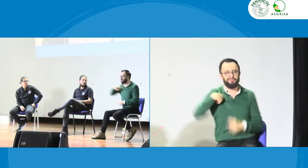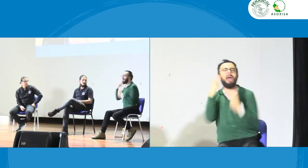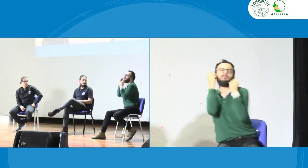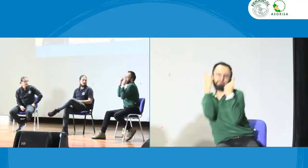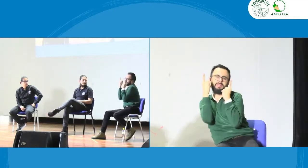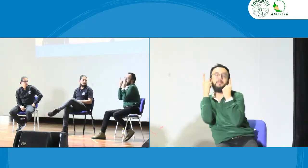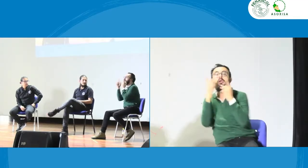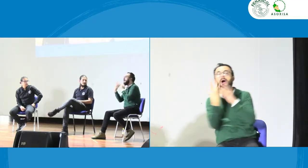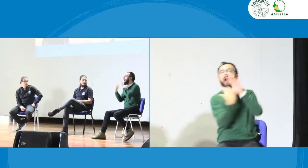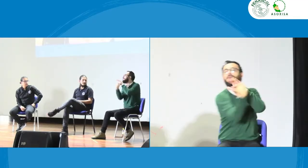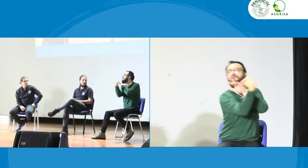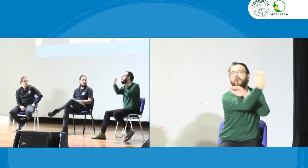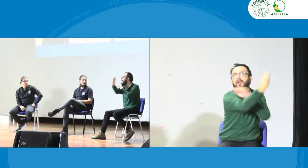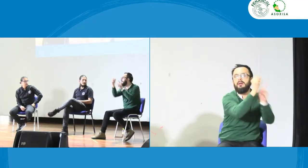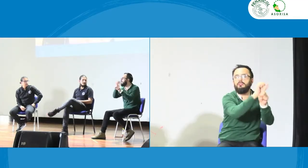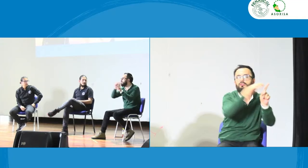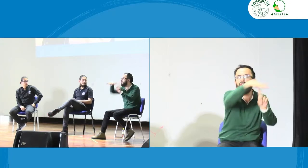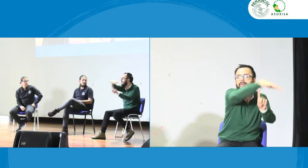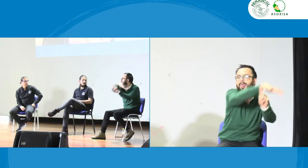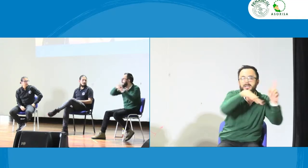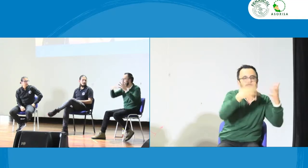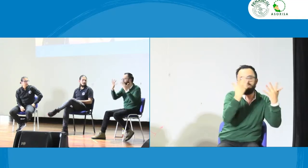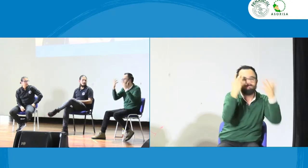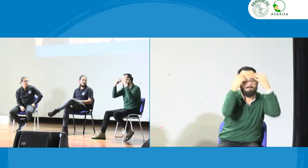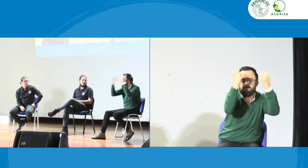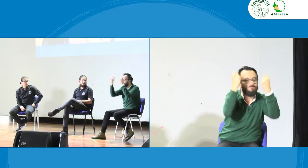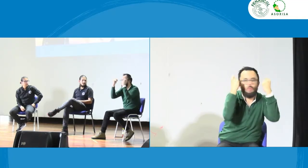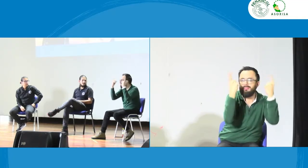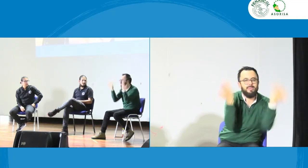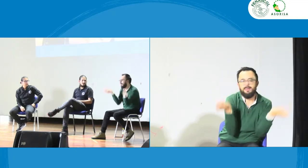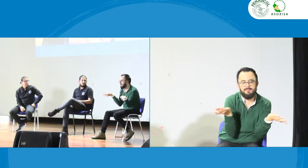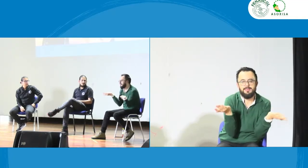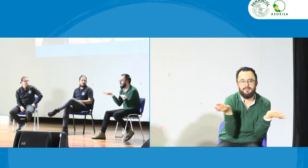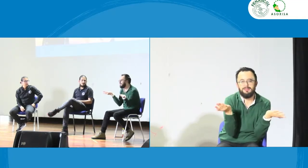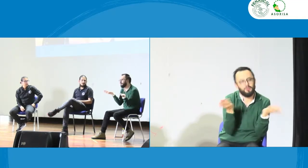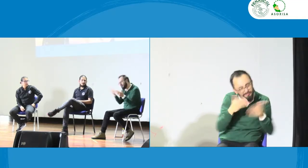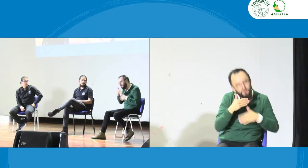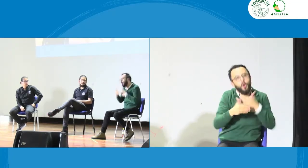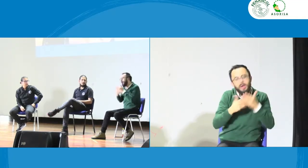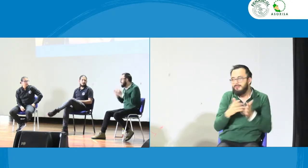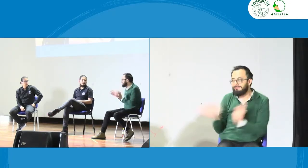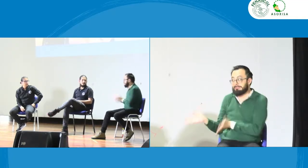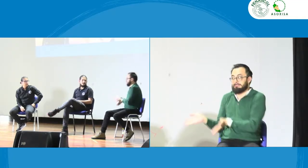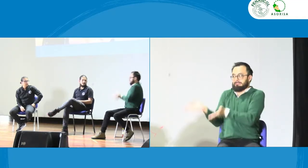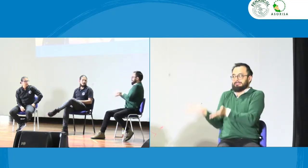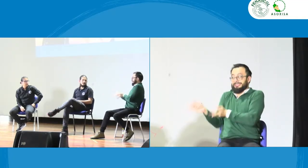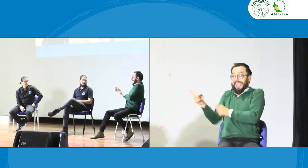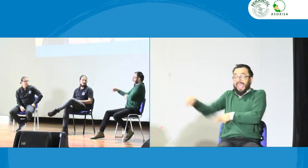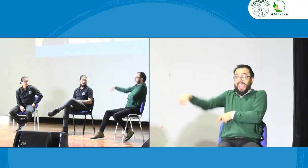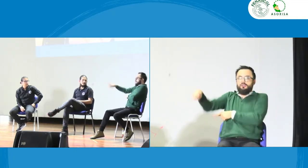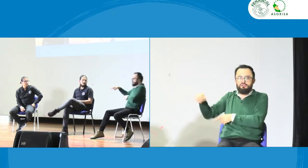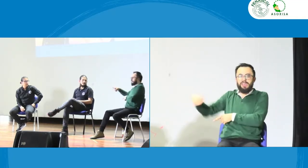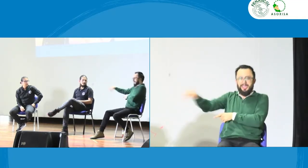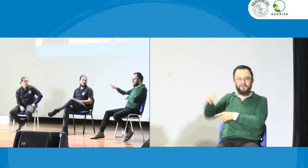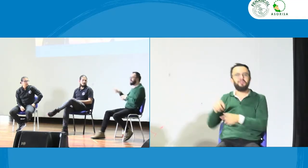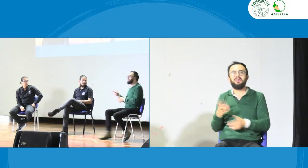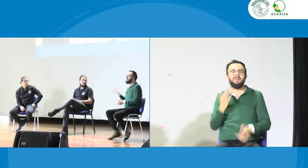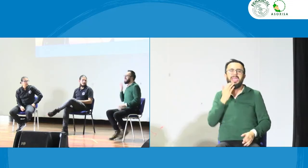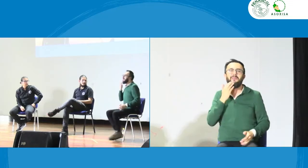y pues claramente nosotros lo entendemos sabemos que afuera muchas personas no conocen de los derechos de la persona sorda pero